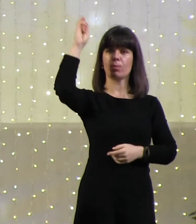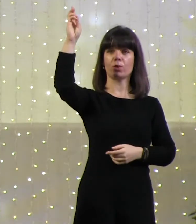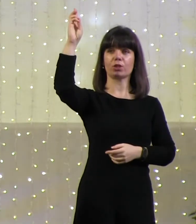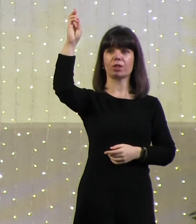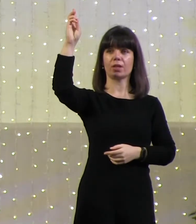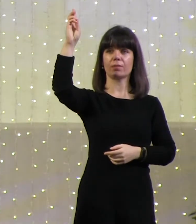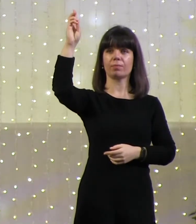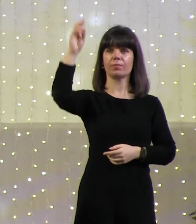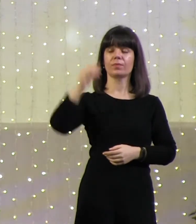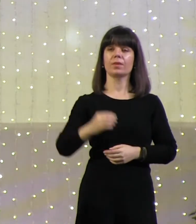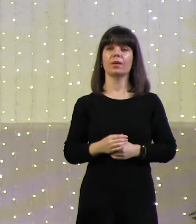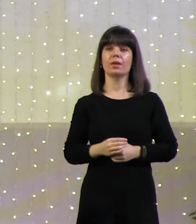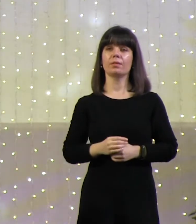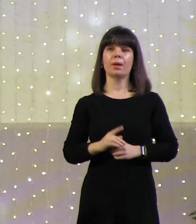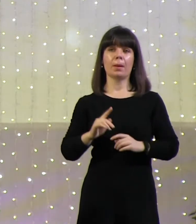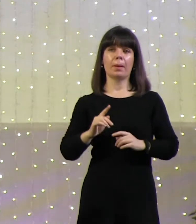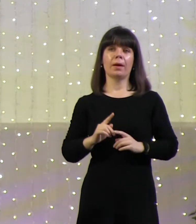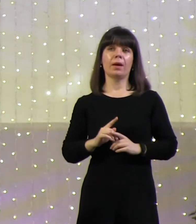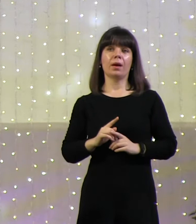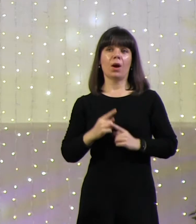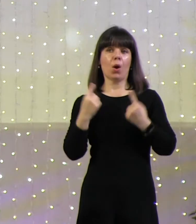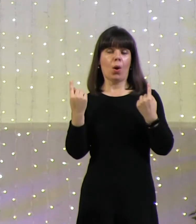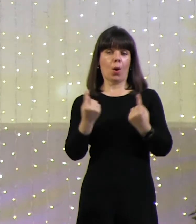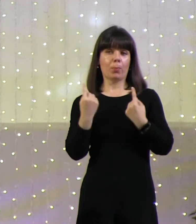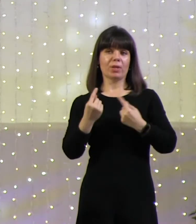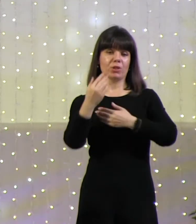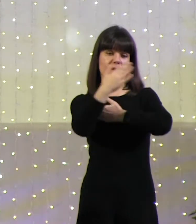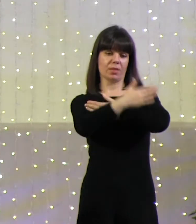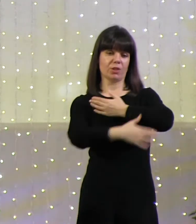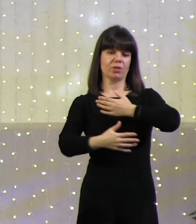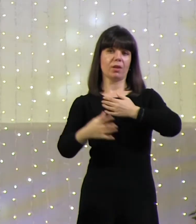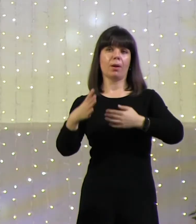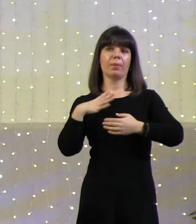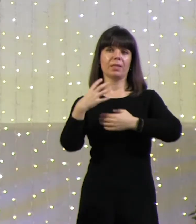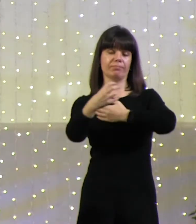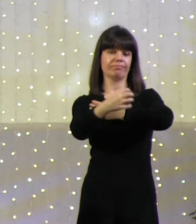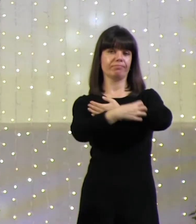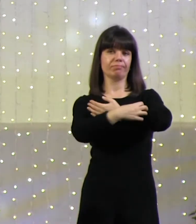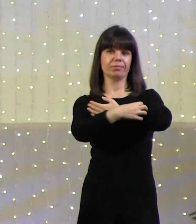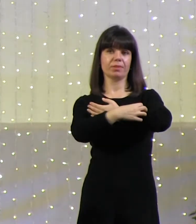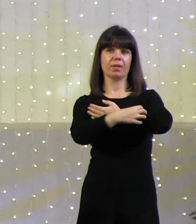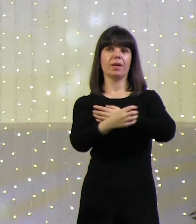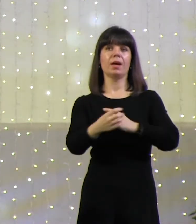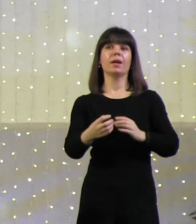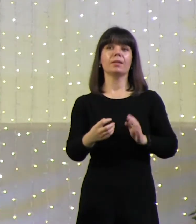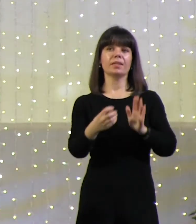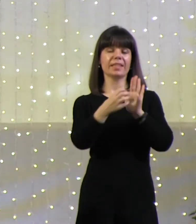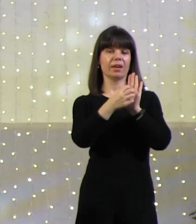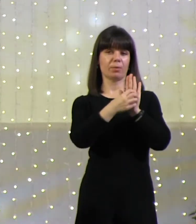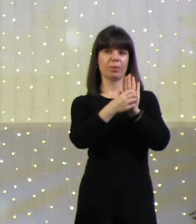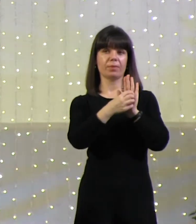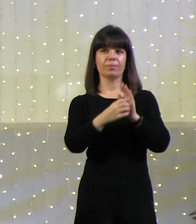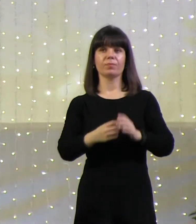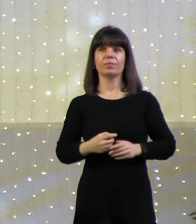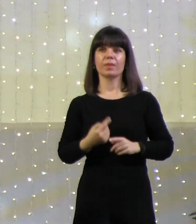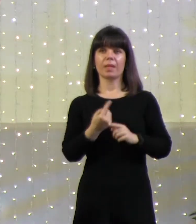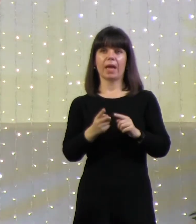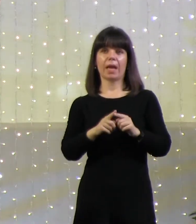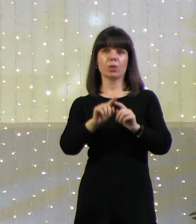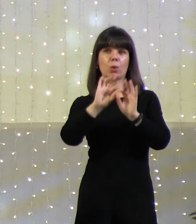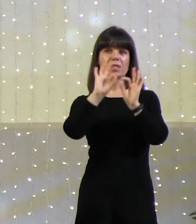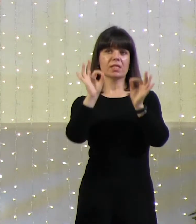Обычно на щитах располагались гербы, на щитах располагались символы, которые